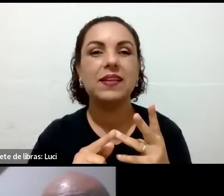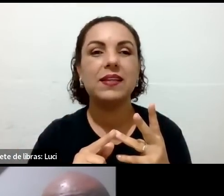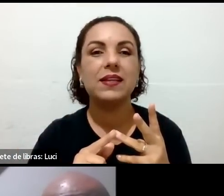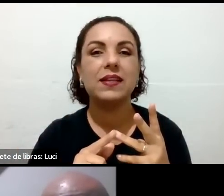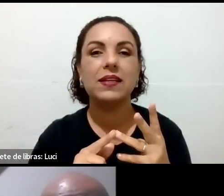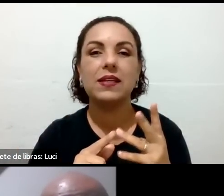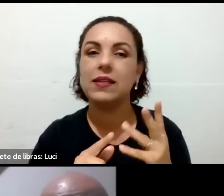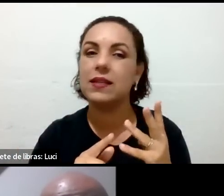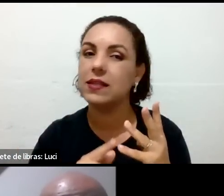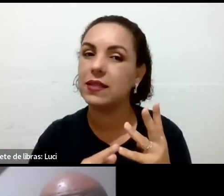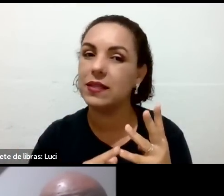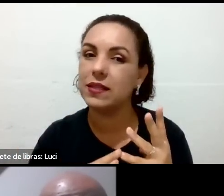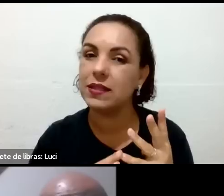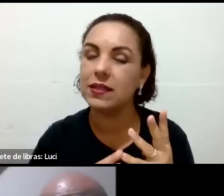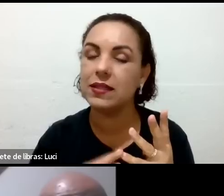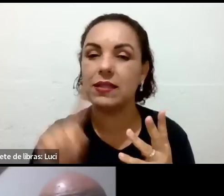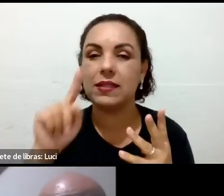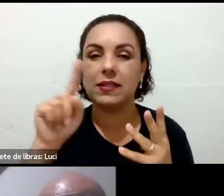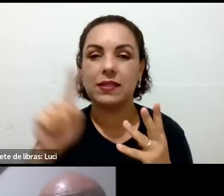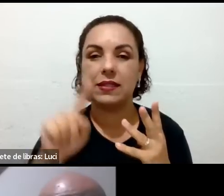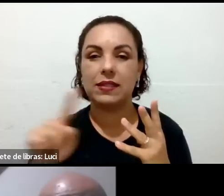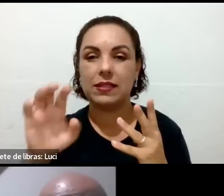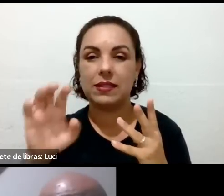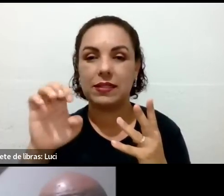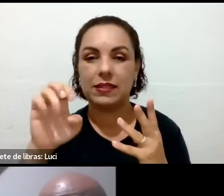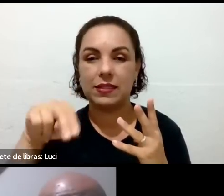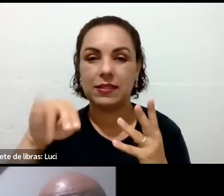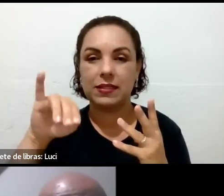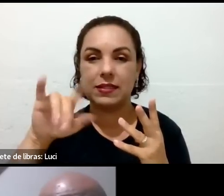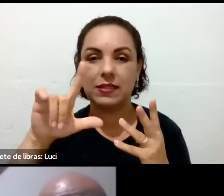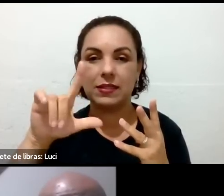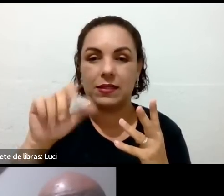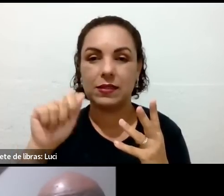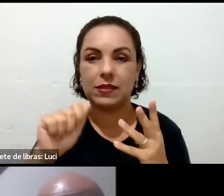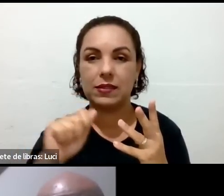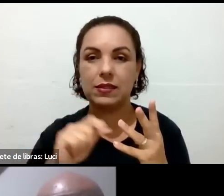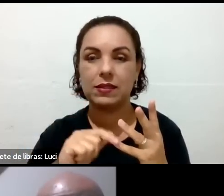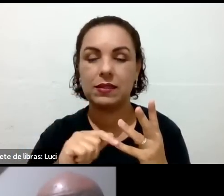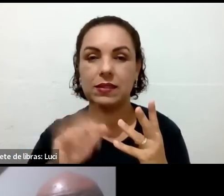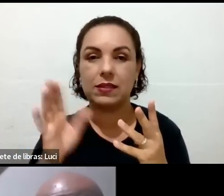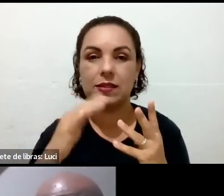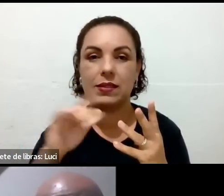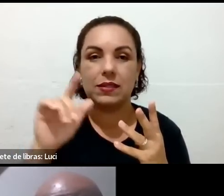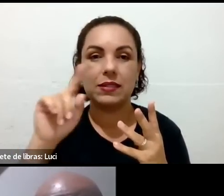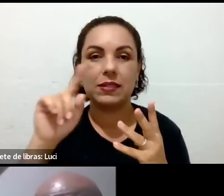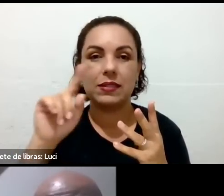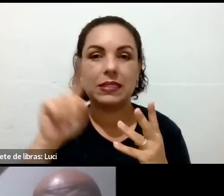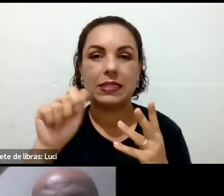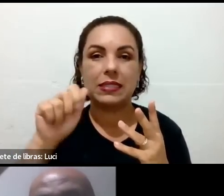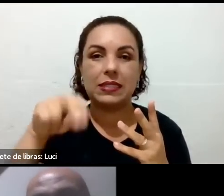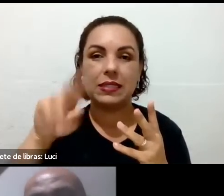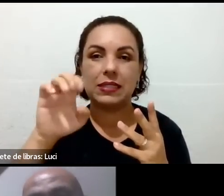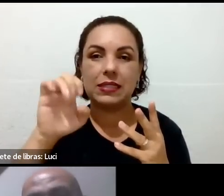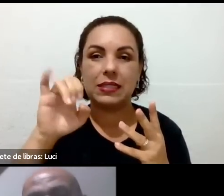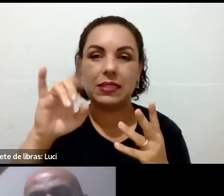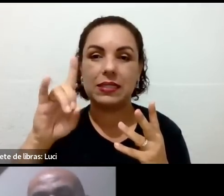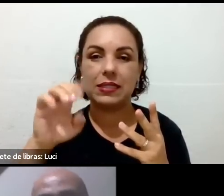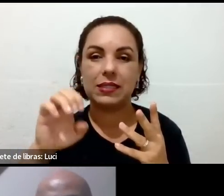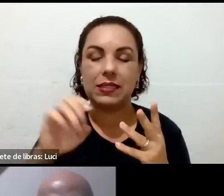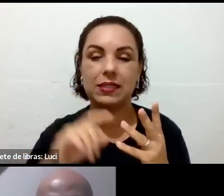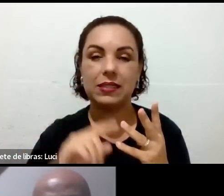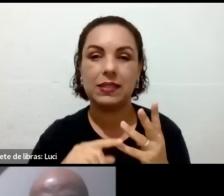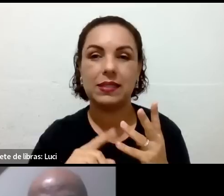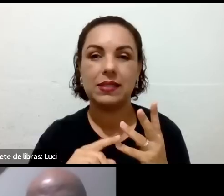Zenilda, eu acho que foi ela que levantou a mão, Não, Zaneide, Zaneide. Levanta a mão aí,